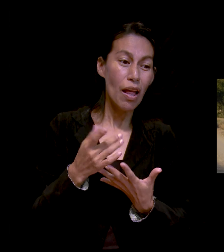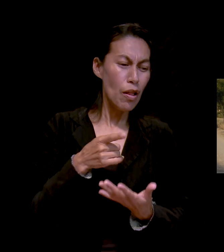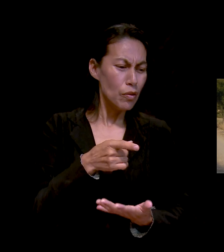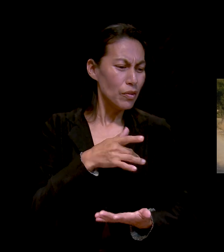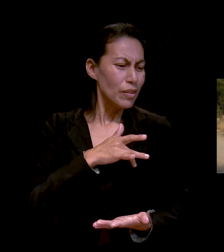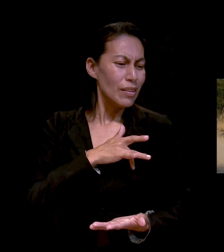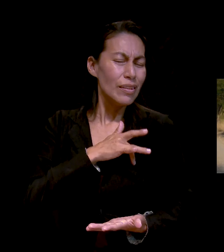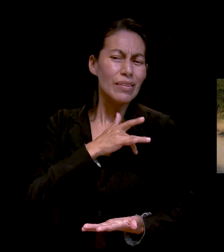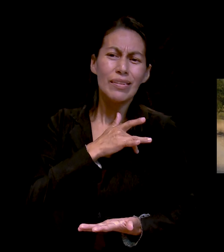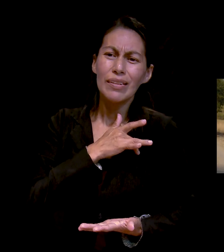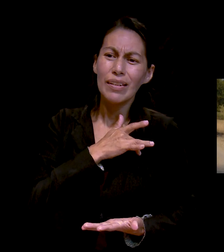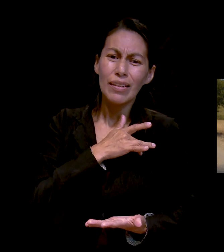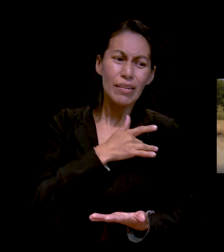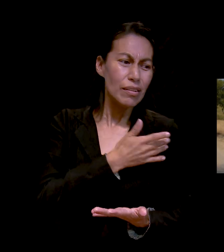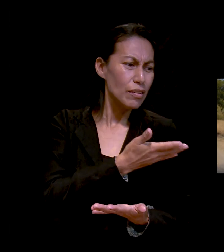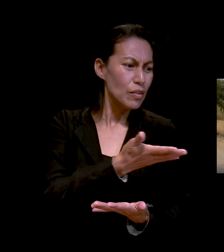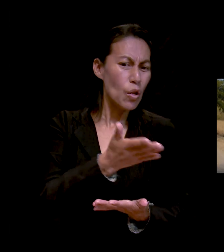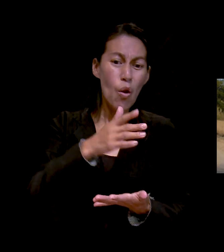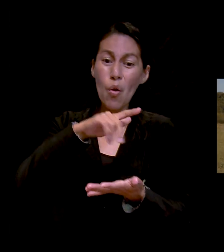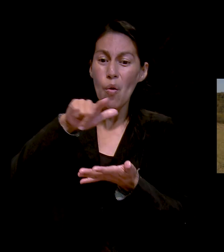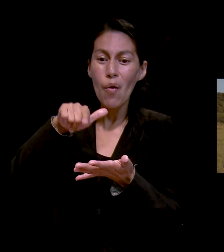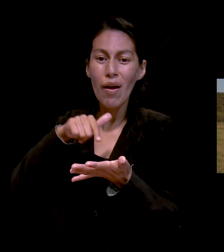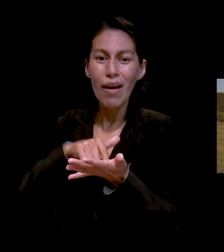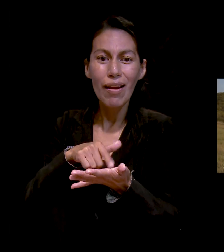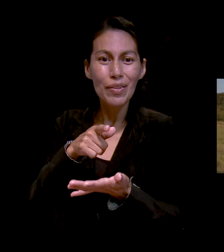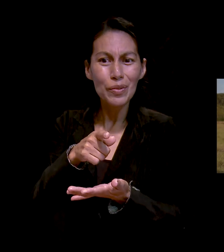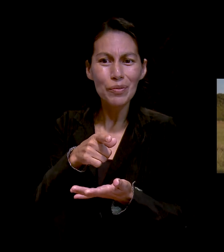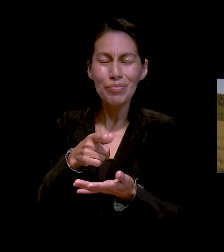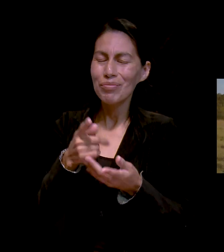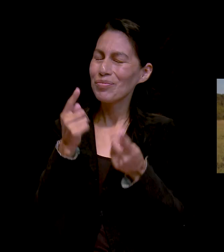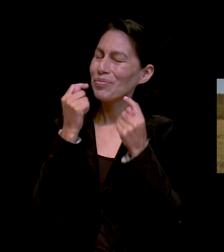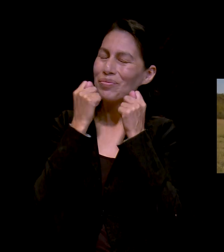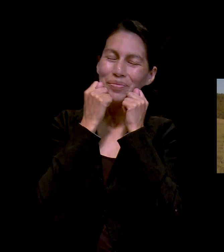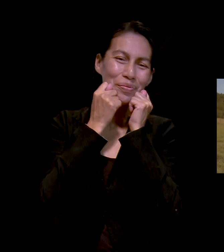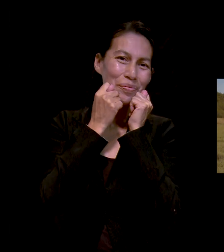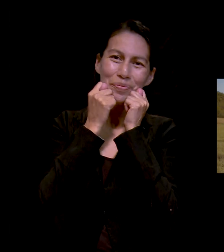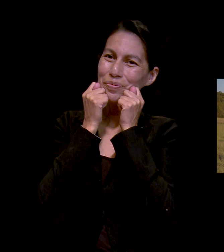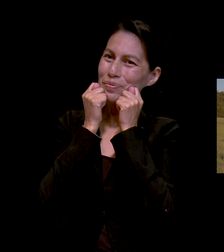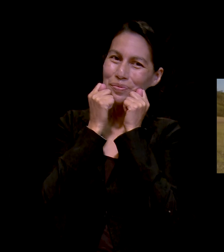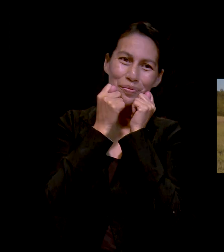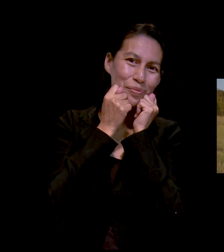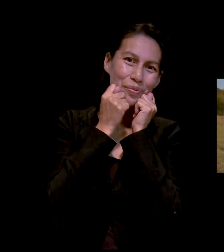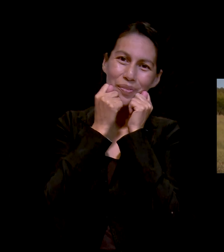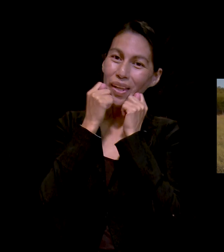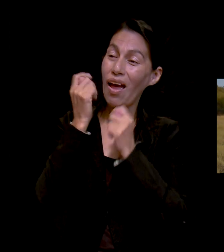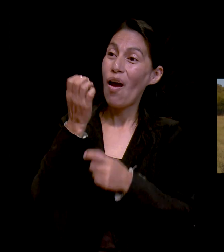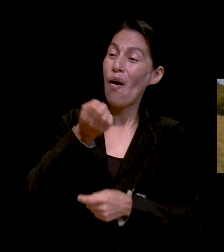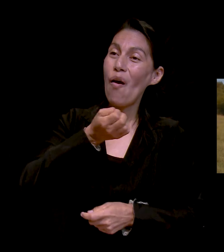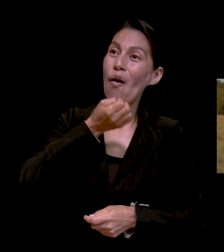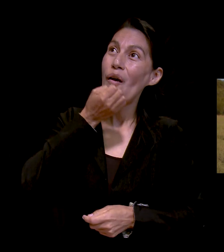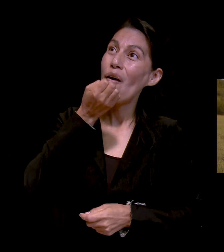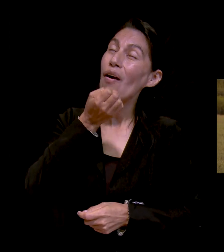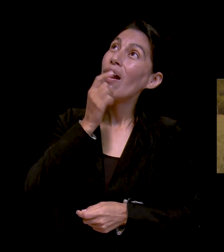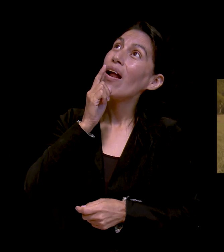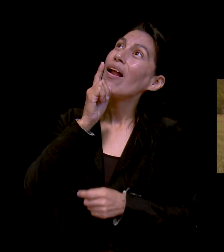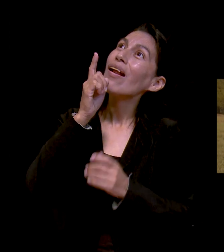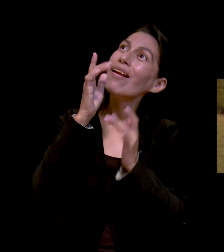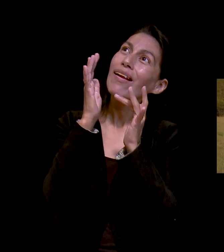estés. Ora a Jesús con fe